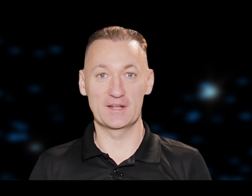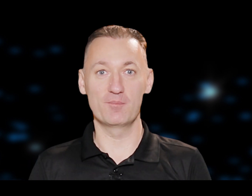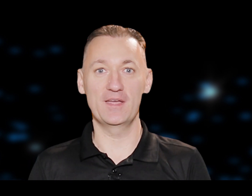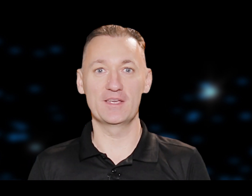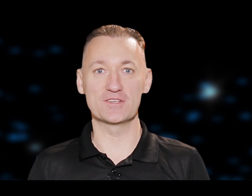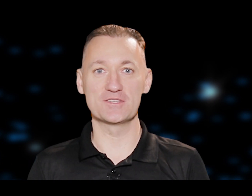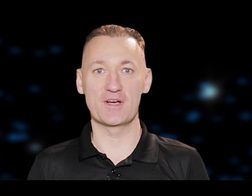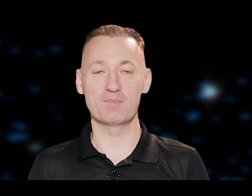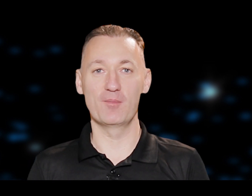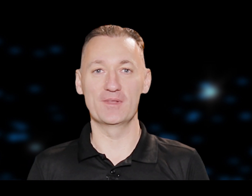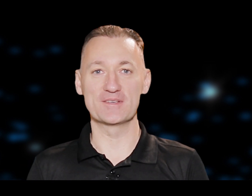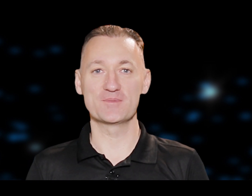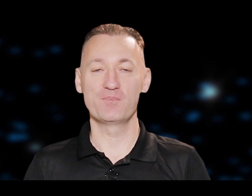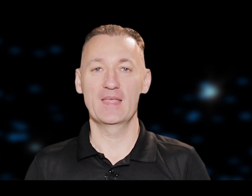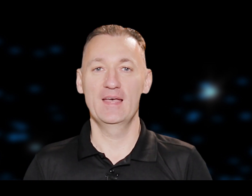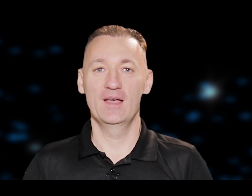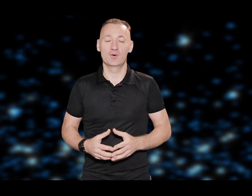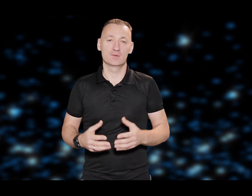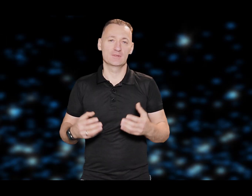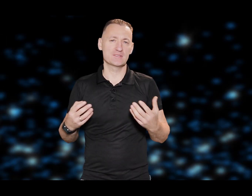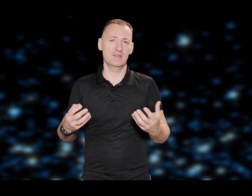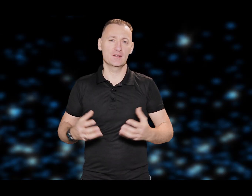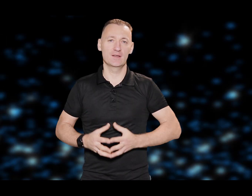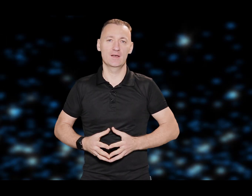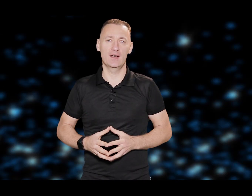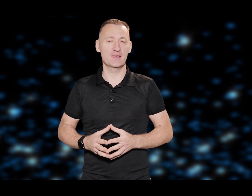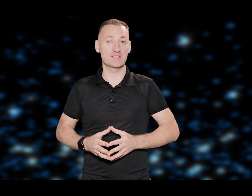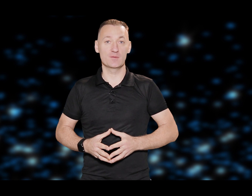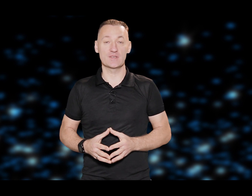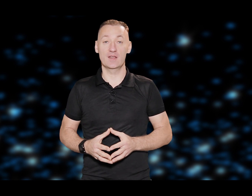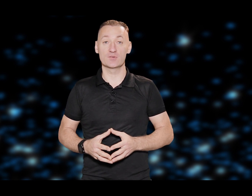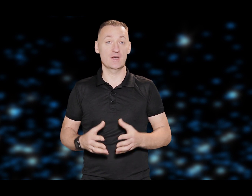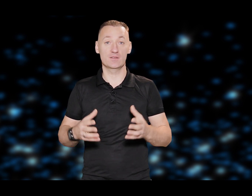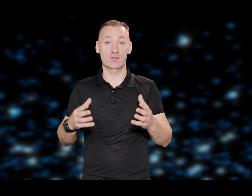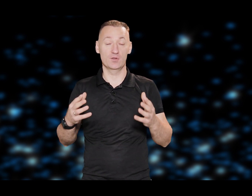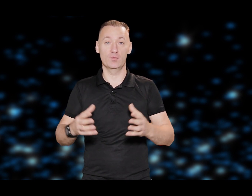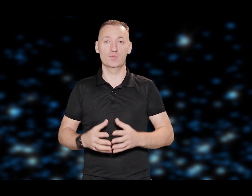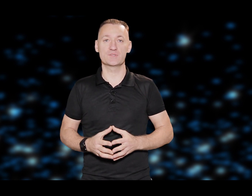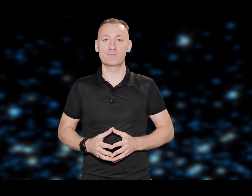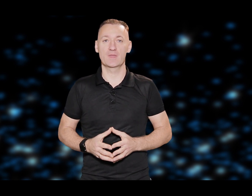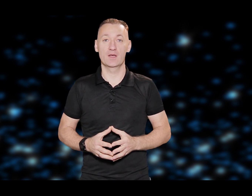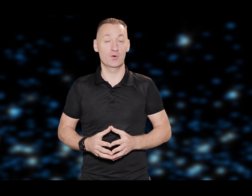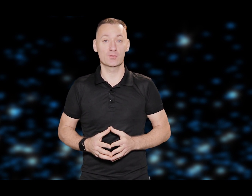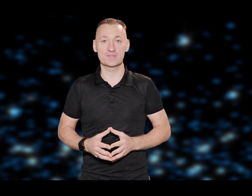tādī brīdī šis cilvēks pamodās. Un tas ir attiecināms arī uz katra no mums. Kungs,